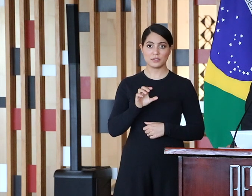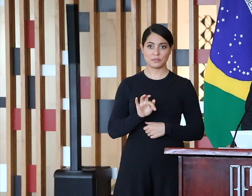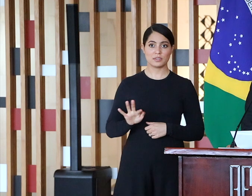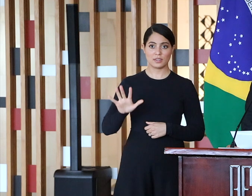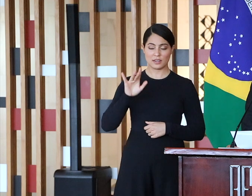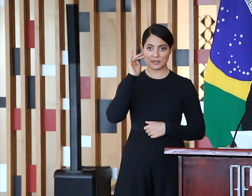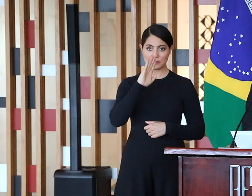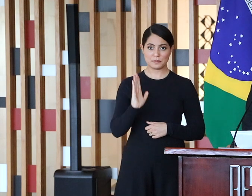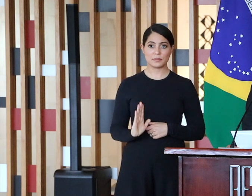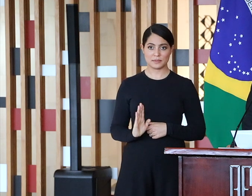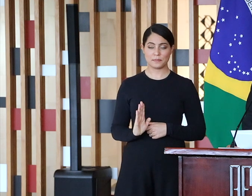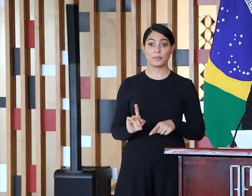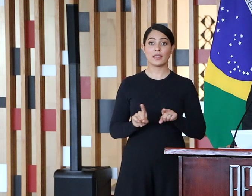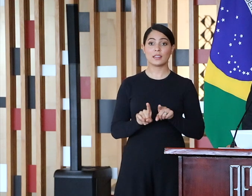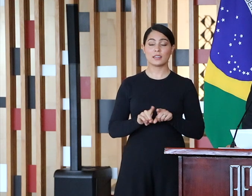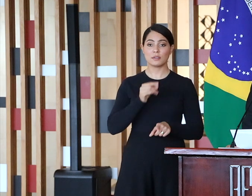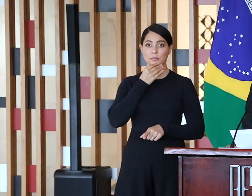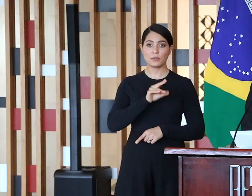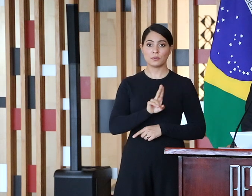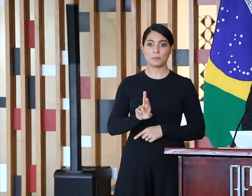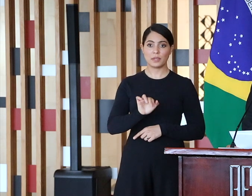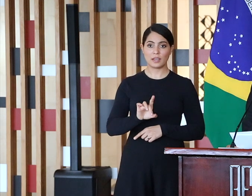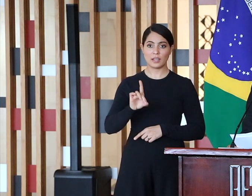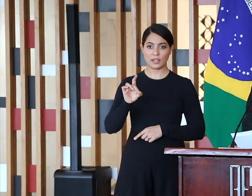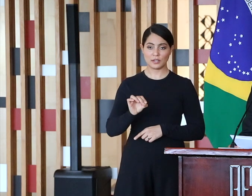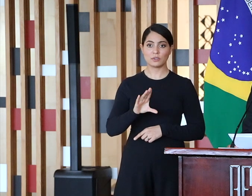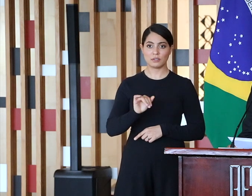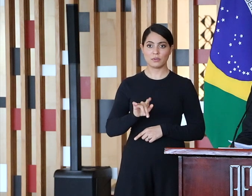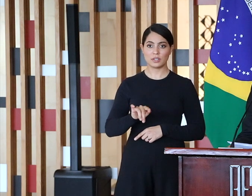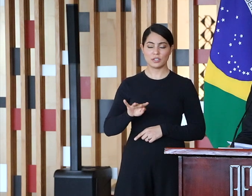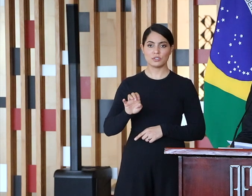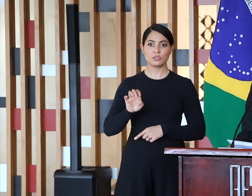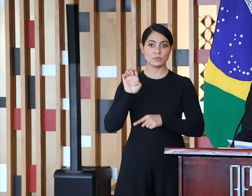Mineira, e o Ricardo Cavalcante, líder da FIEM, Ceará.